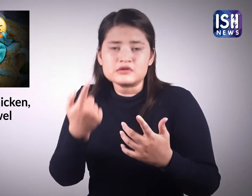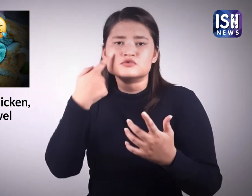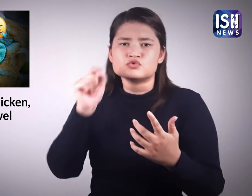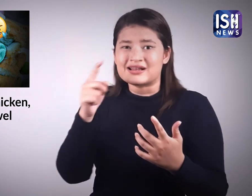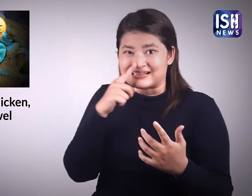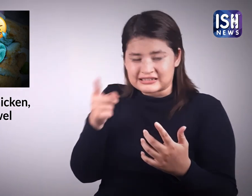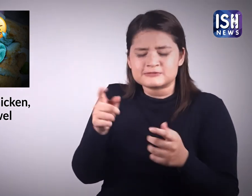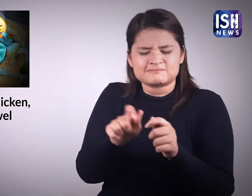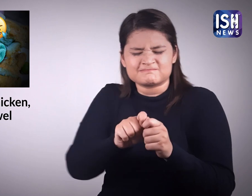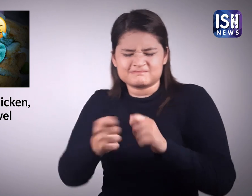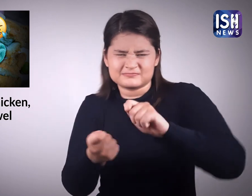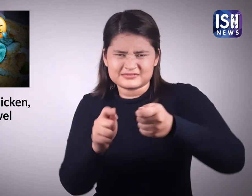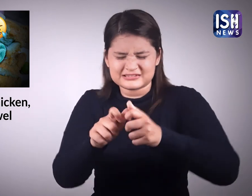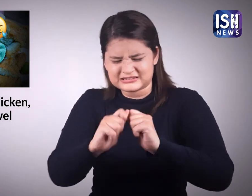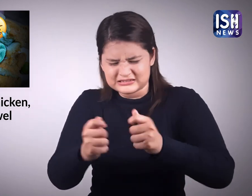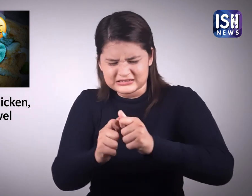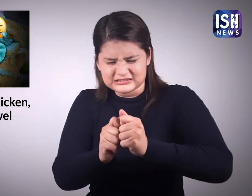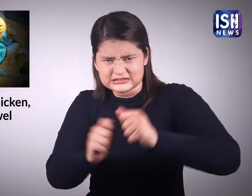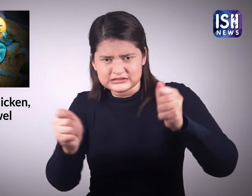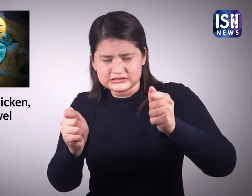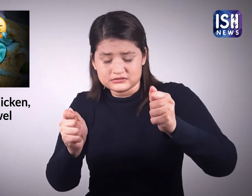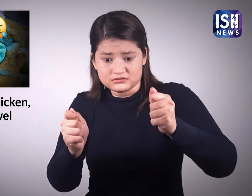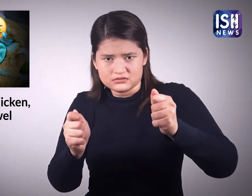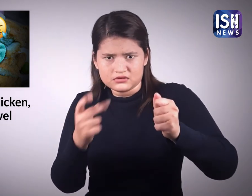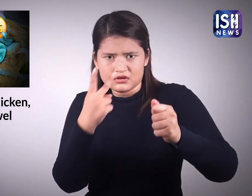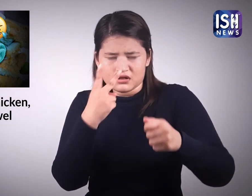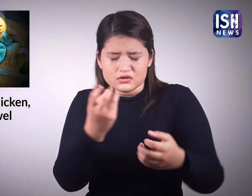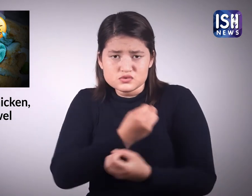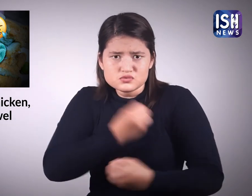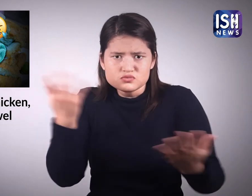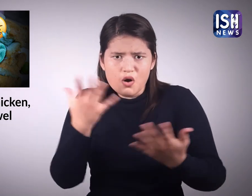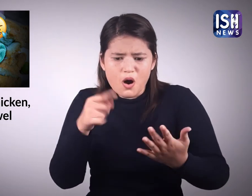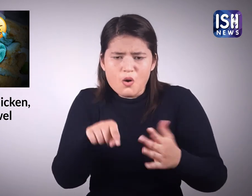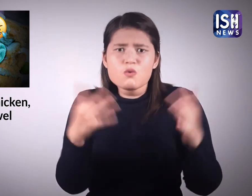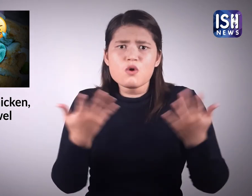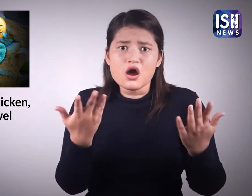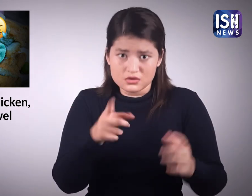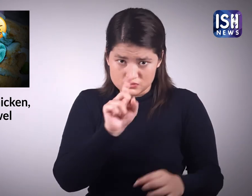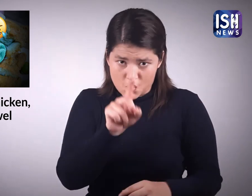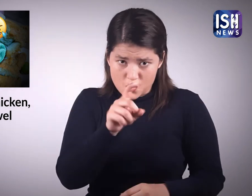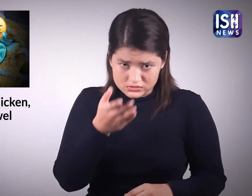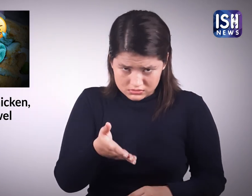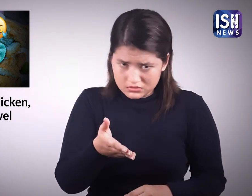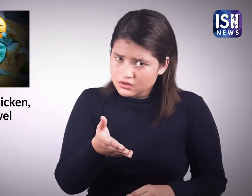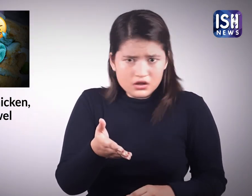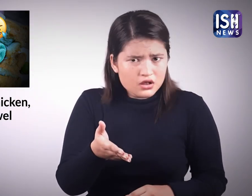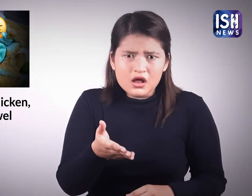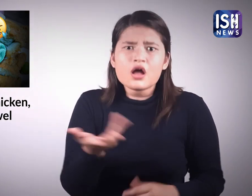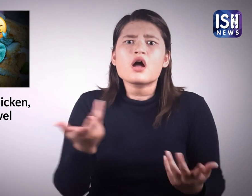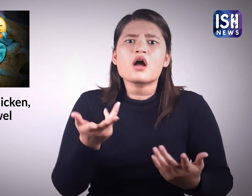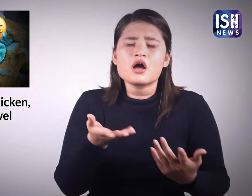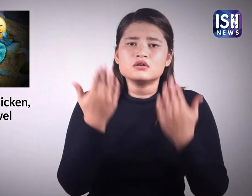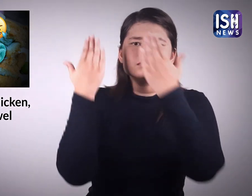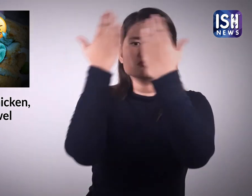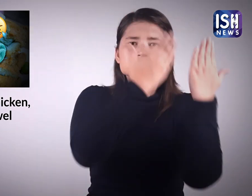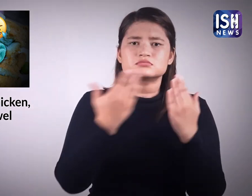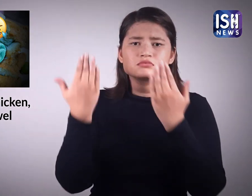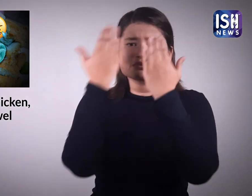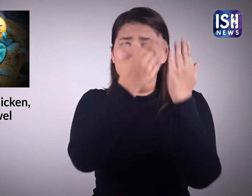इसलिए उन्होंने अपना हातों से उसे तोड़ने की कोशिश की तुकड़ा करने पर वह दंग रह गई कि डीप फ्राइड चिकन की जगह पर डीप